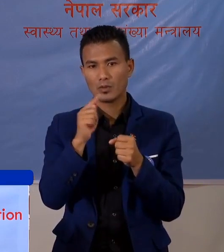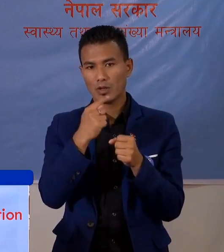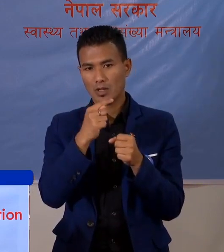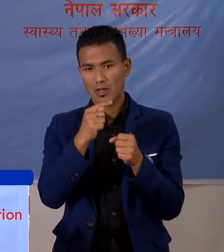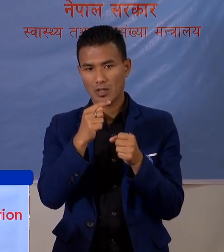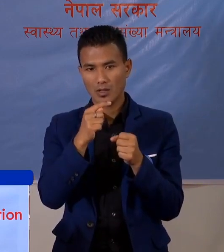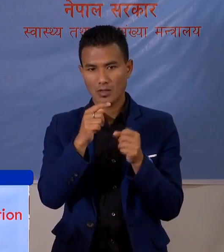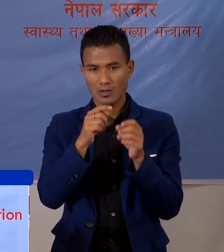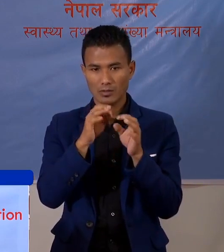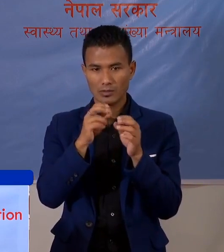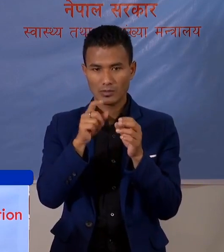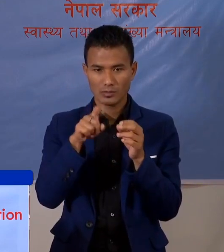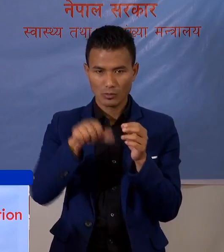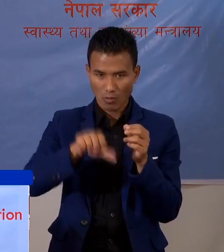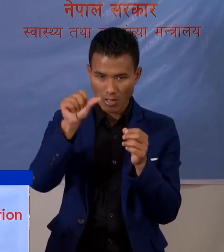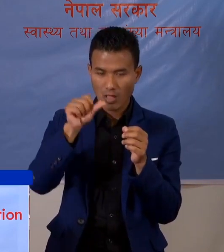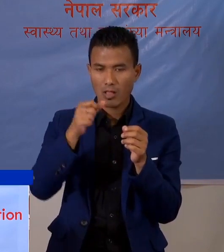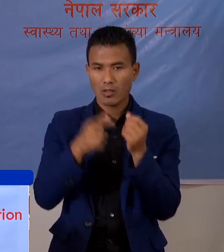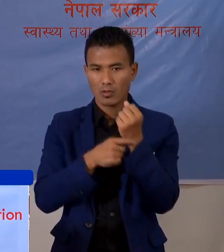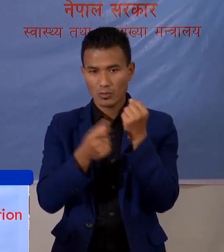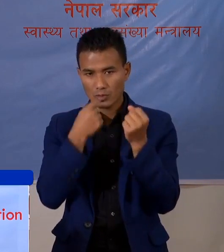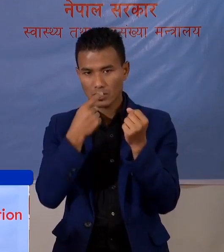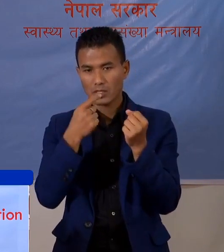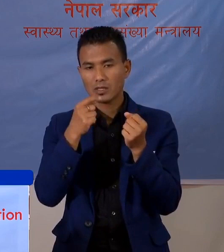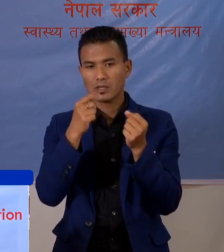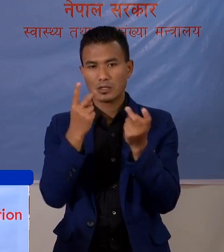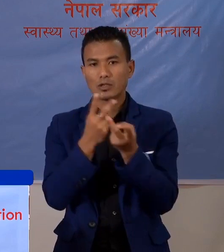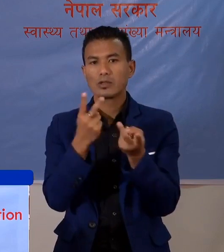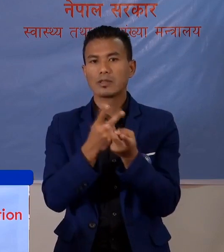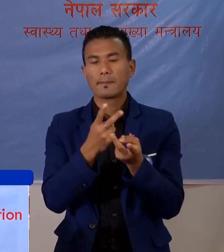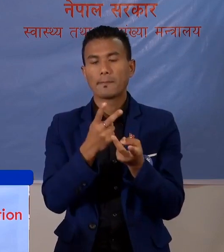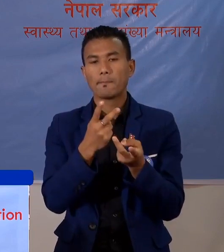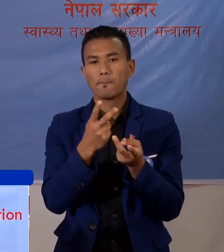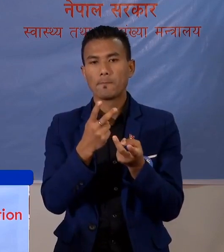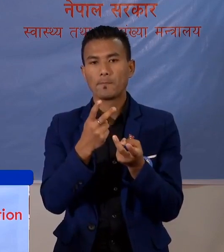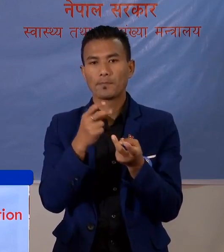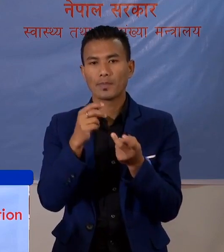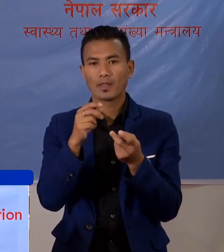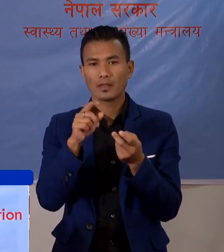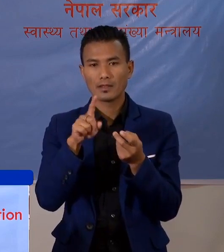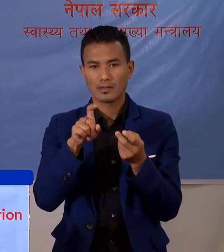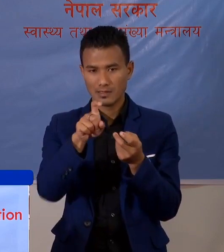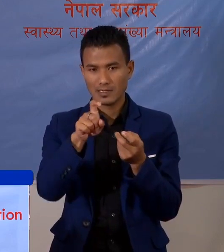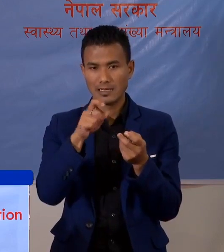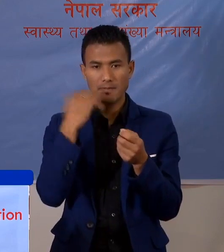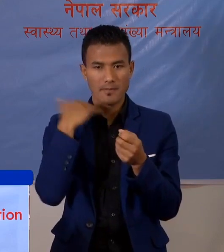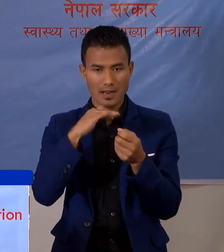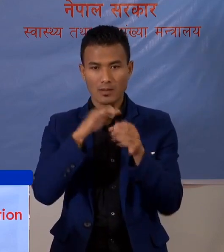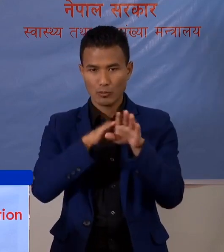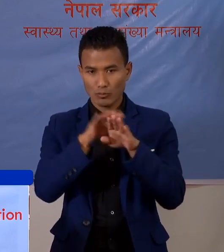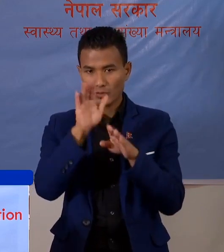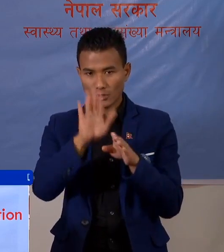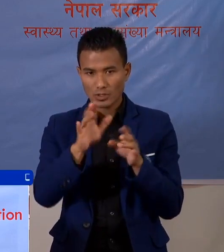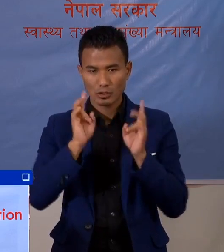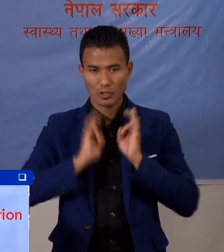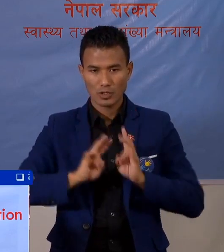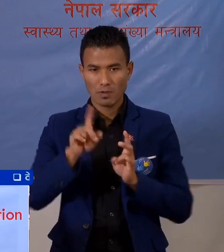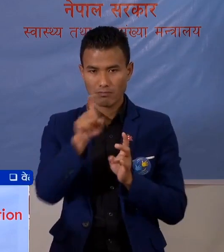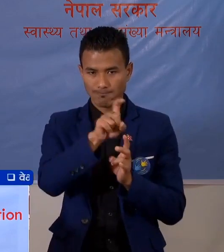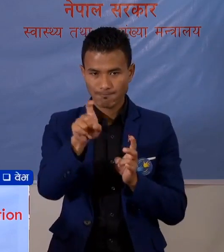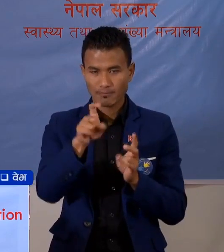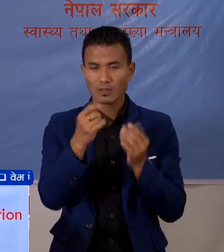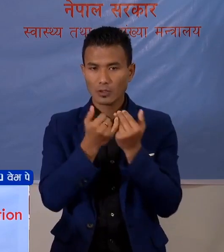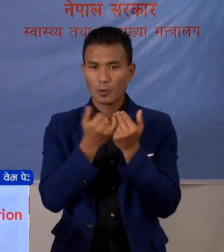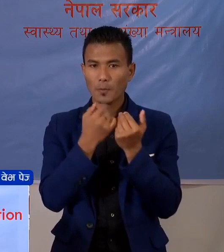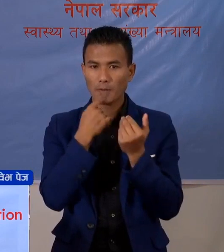किटनासक जोल क्लोरीन जस्ता डिजिनफेक्ट अरू जो शरीर मा लगाउँदा वच्छर कदा